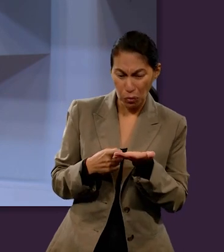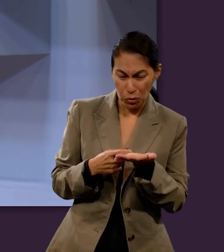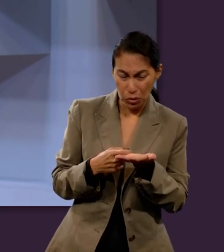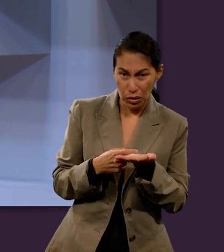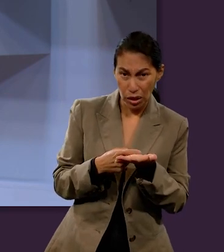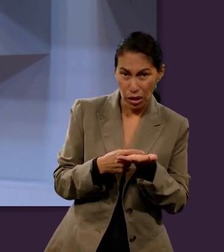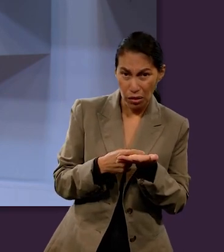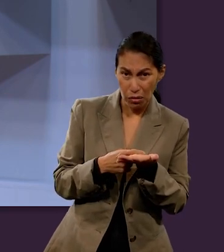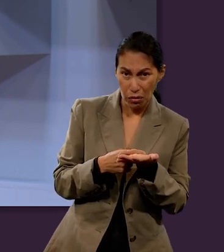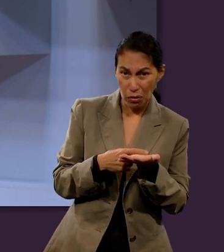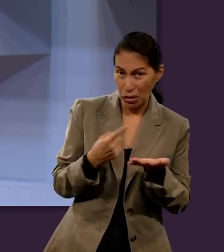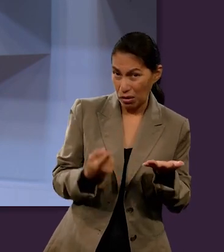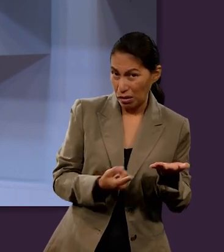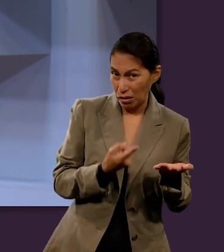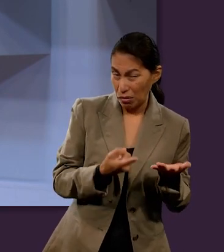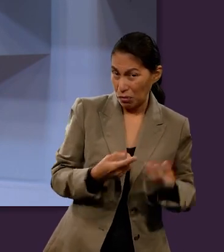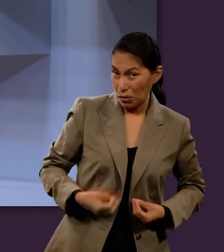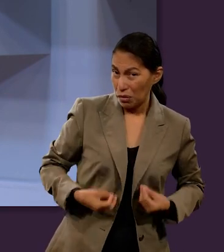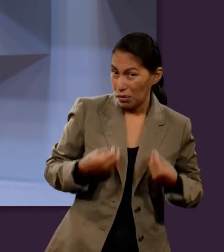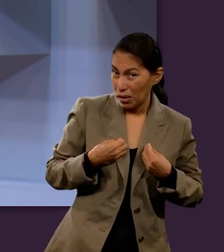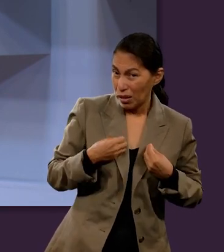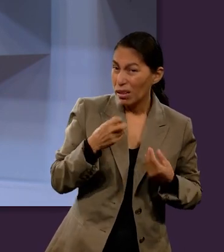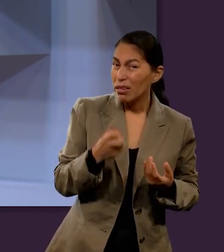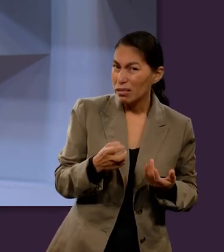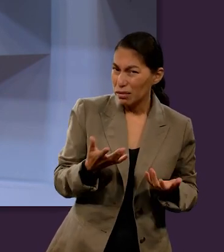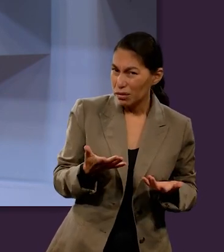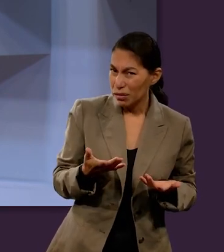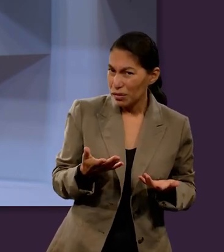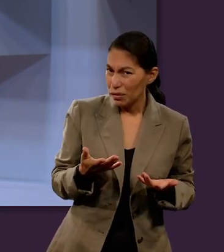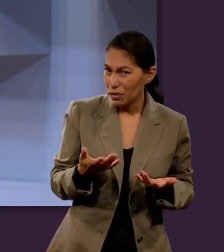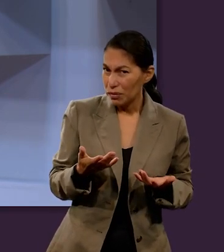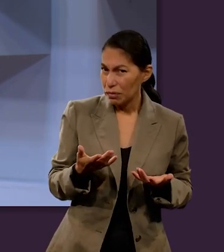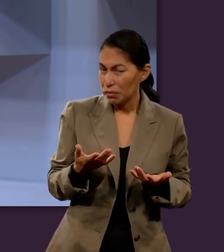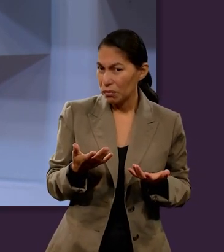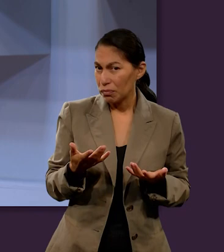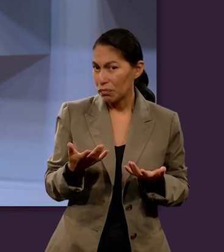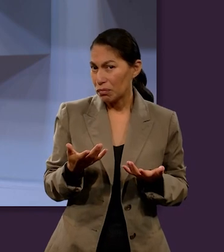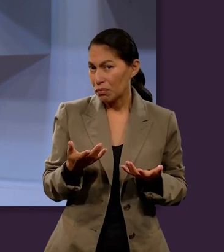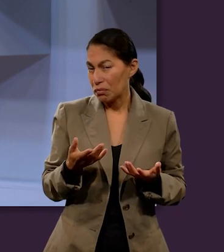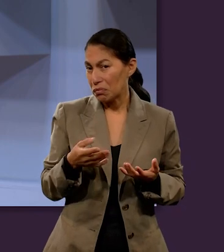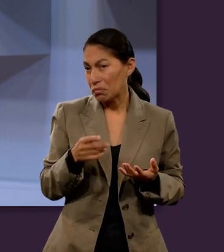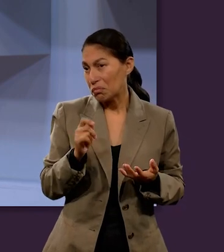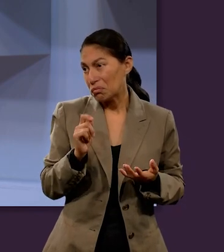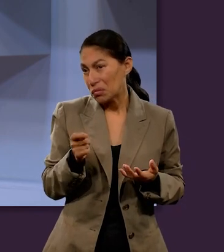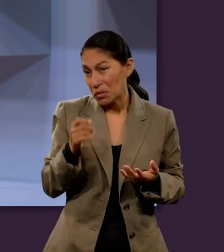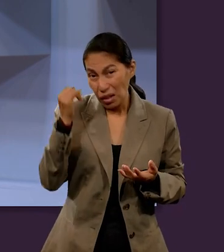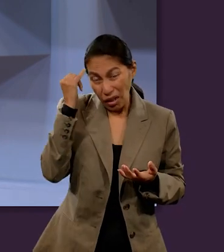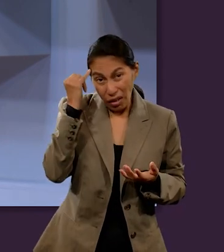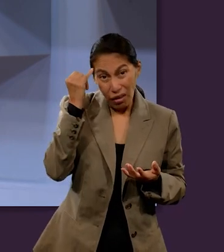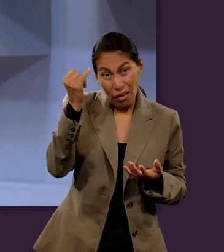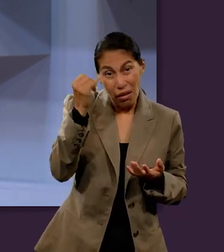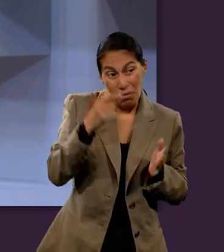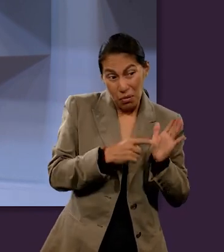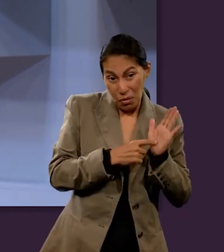inmortal es más que nada, pues en los hechos, una alegoría, una idea para